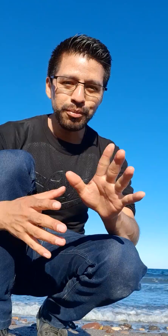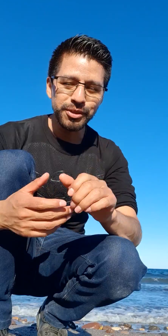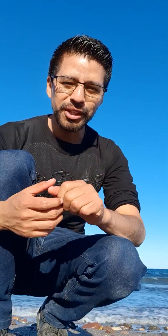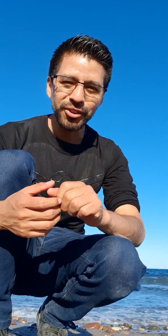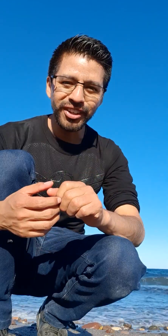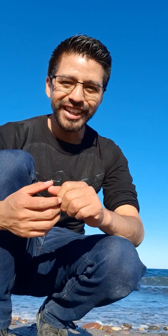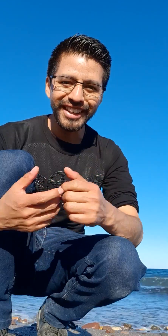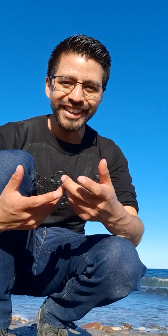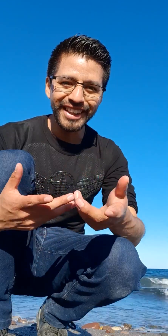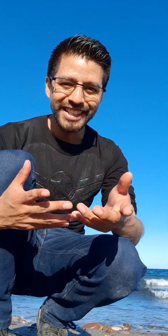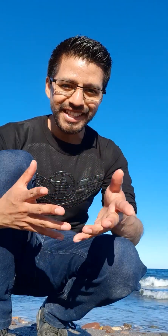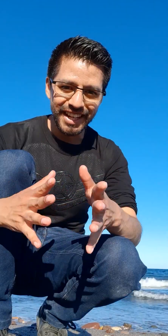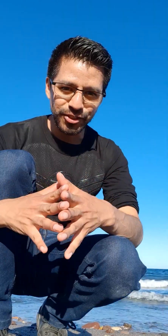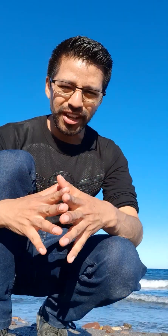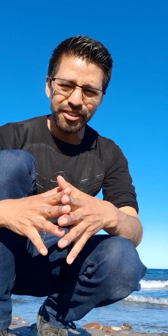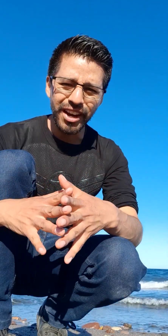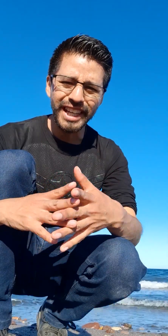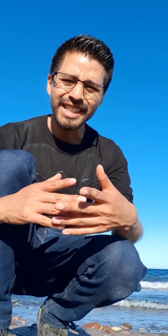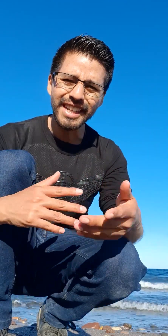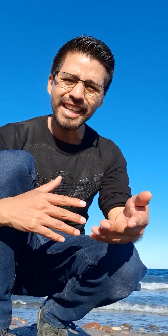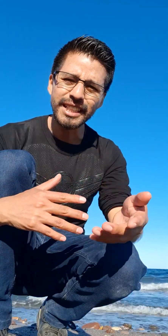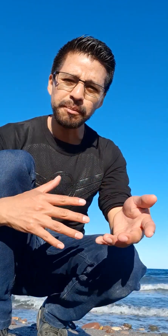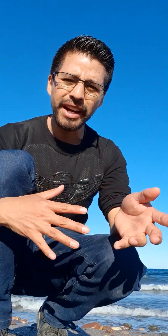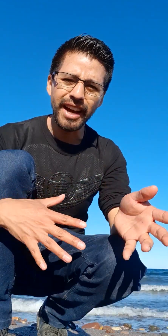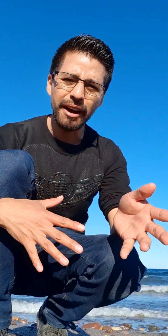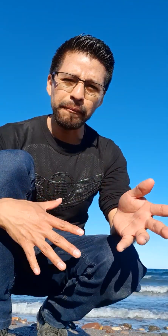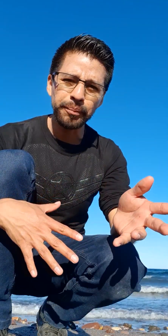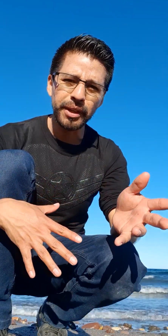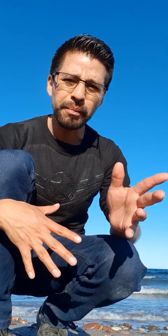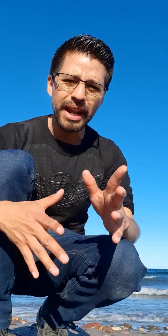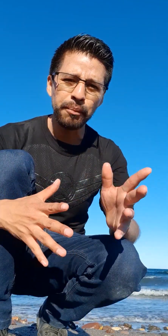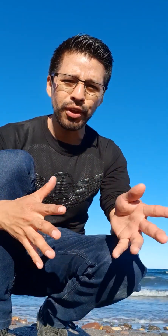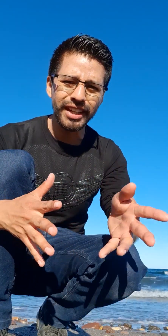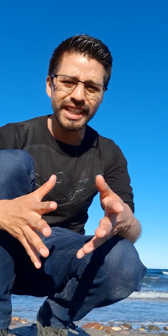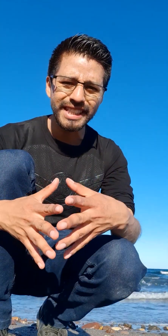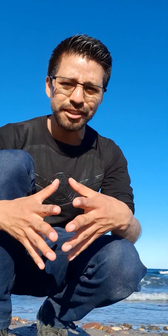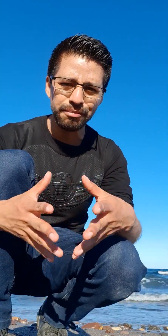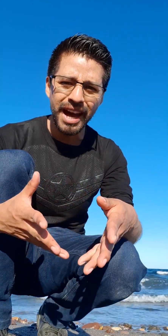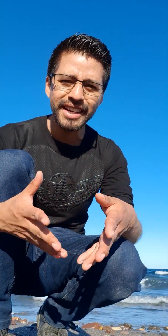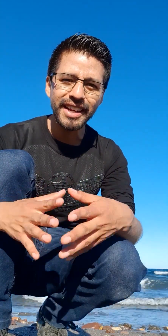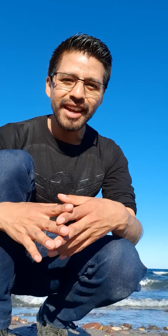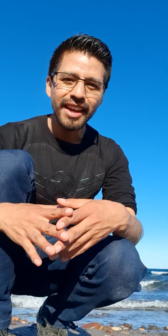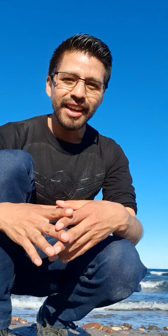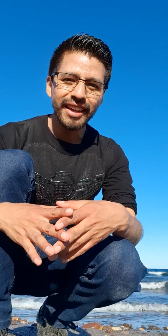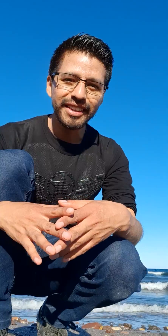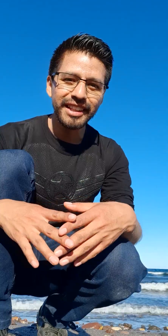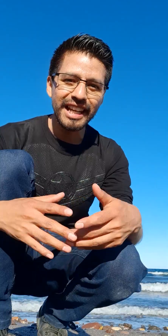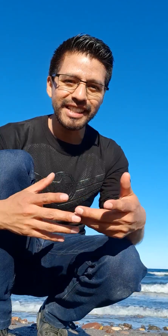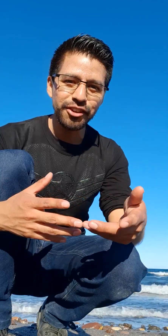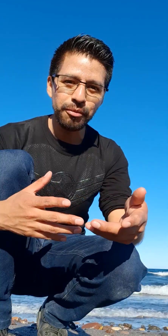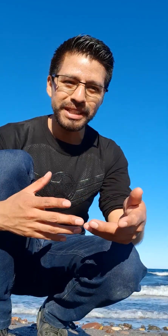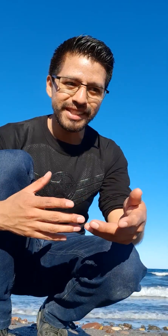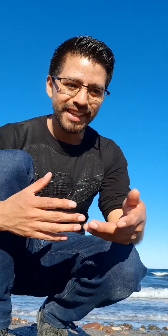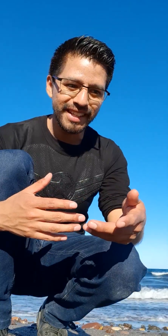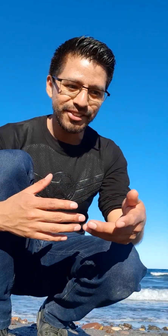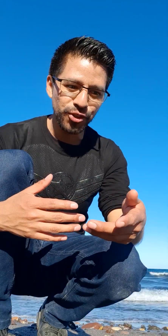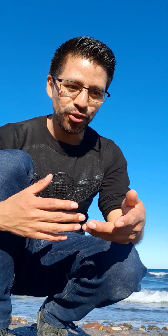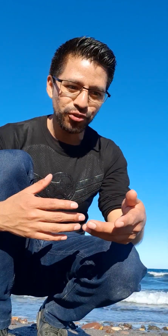pues bueno, en este caso hay varias señas para poder decir Mar. Las que yo me sé son